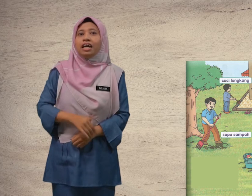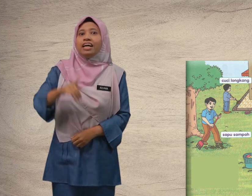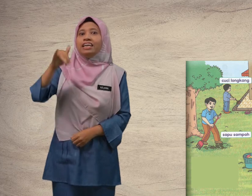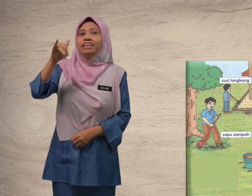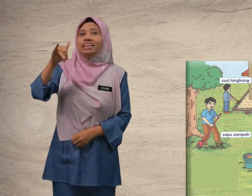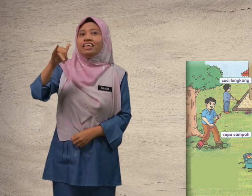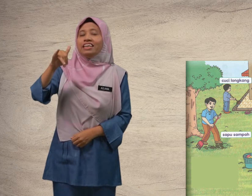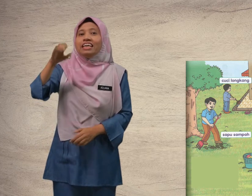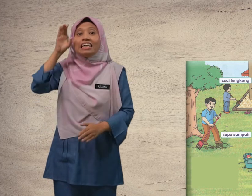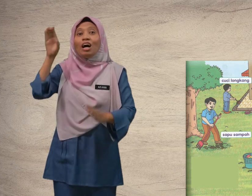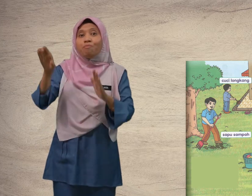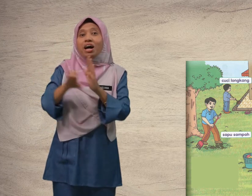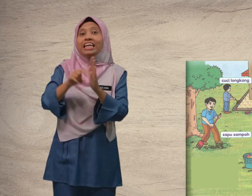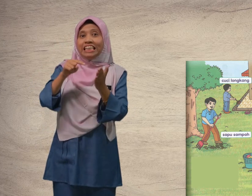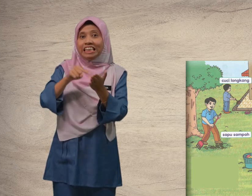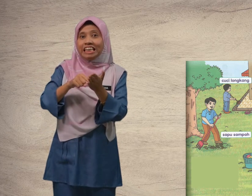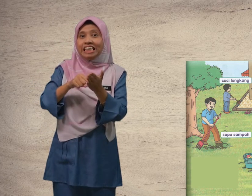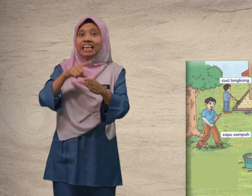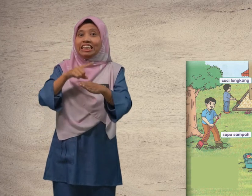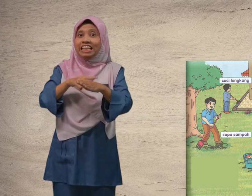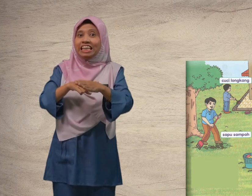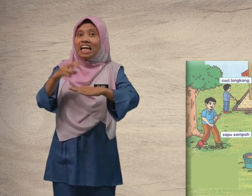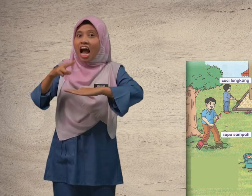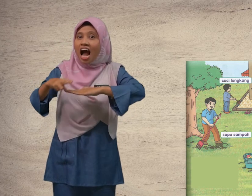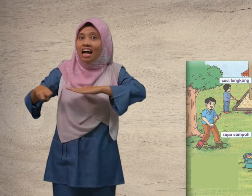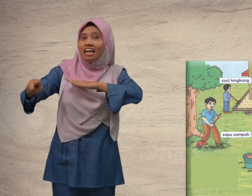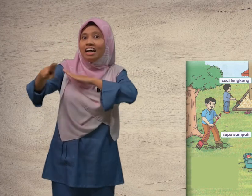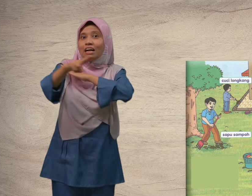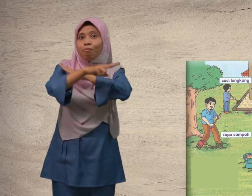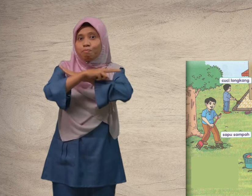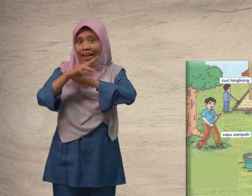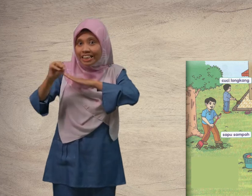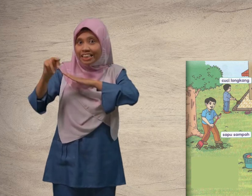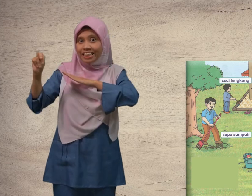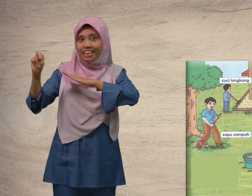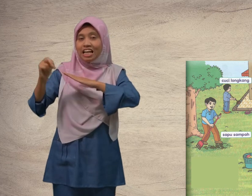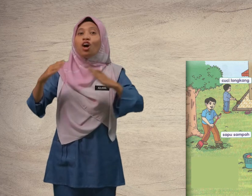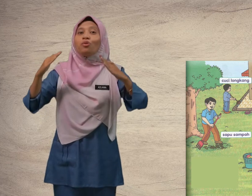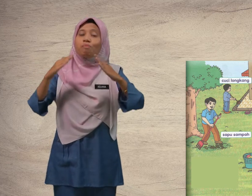Ya, gambar ini di halaman rumah.